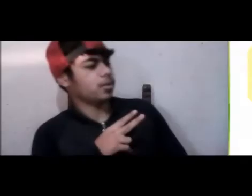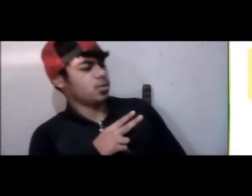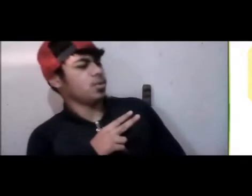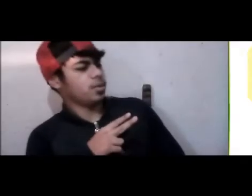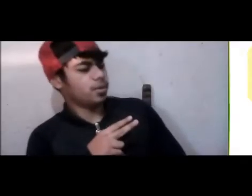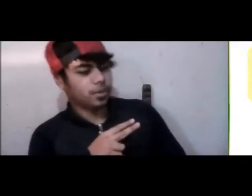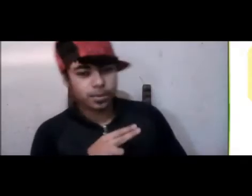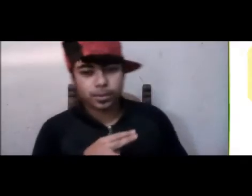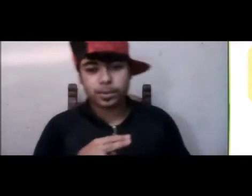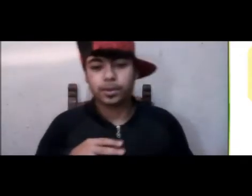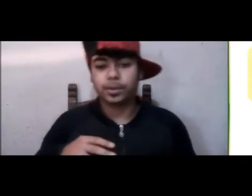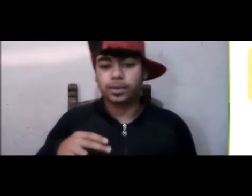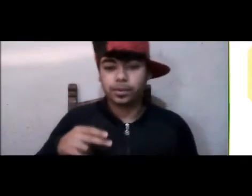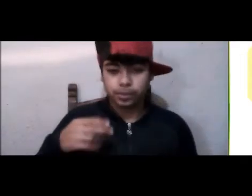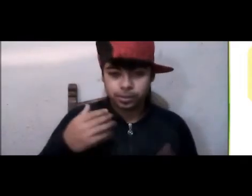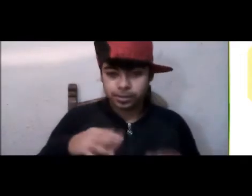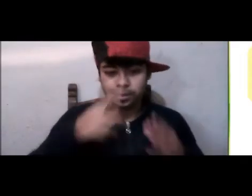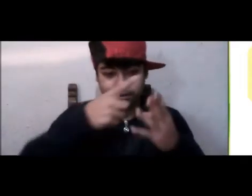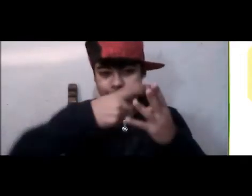¡Uh!